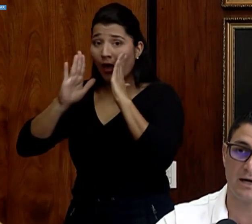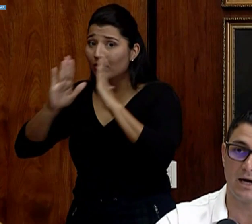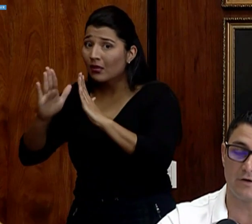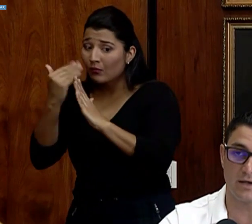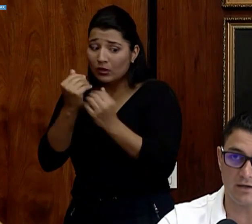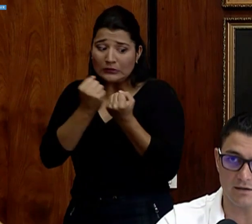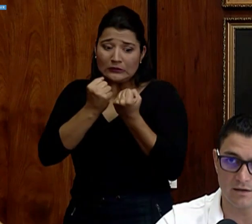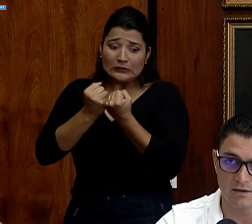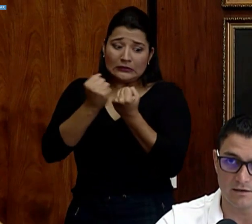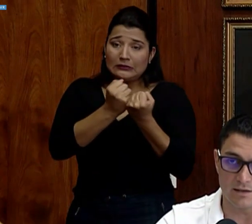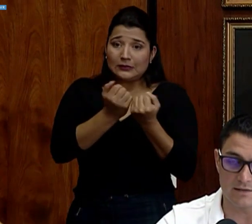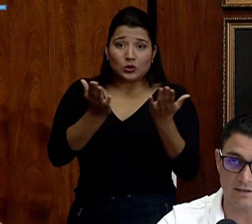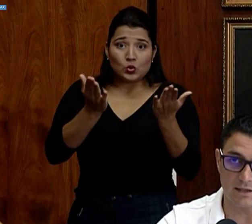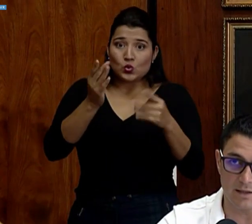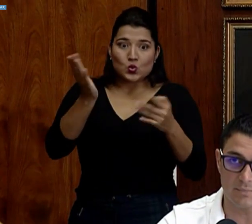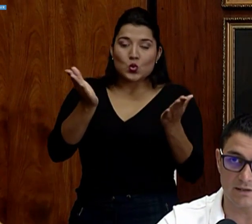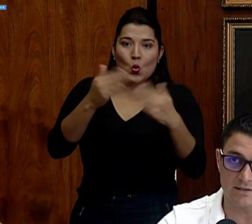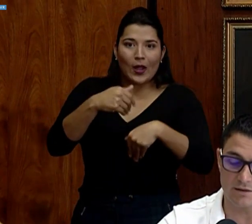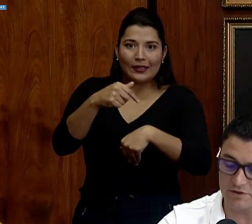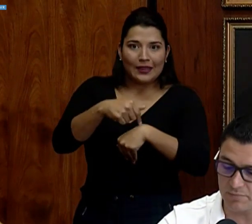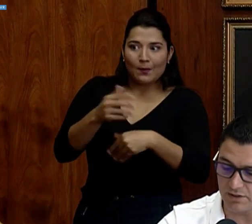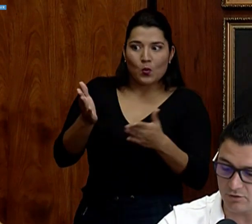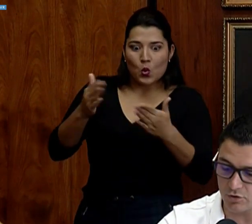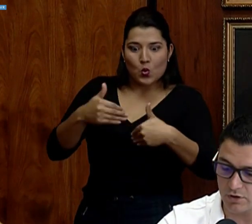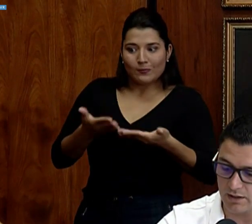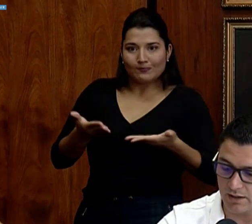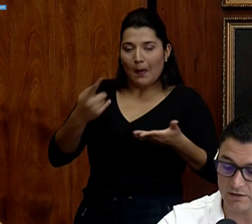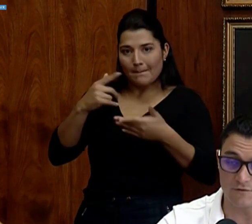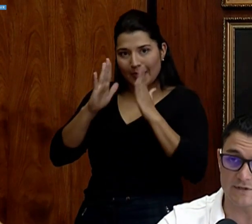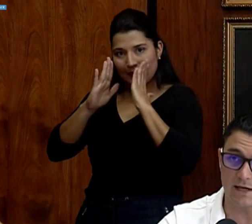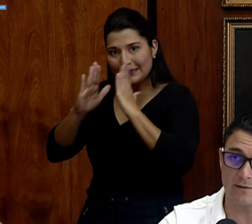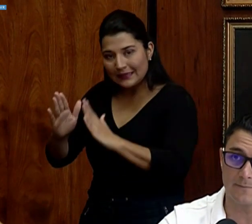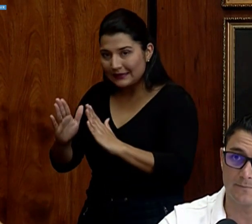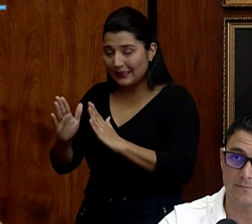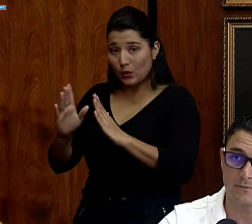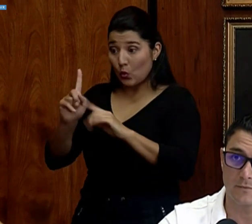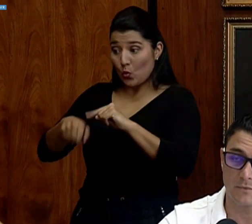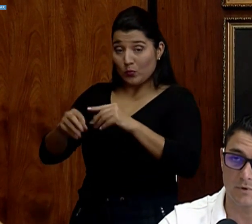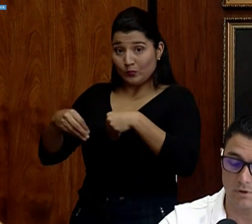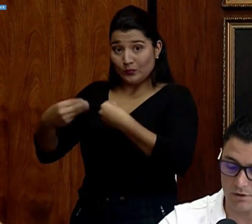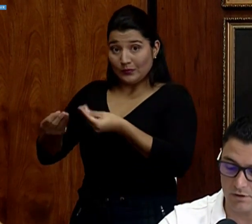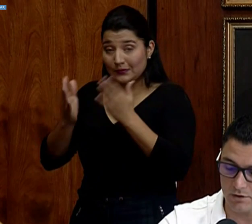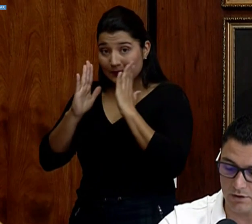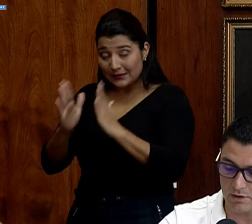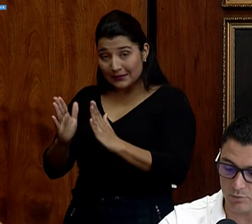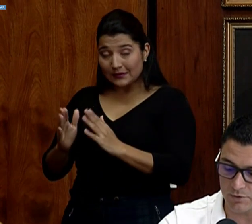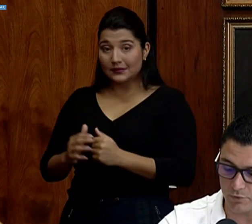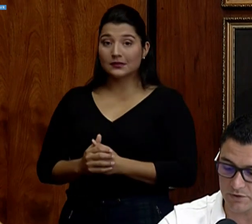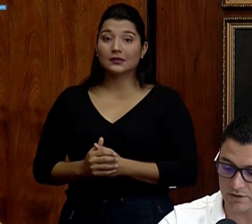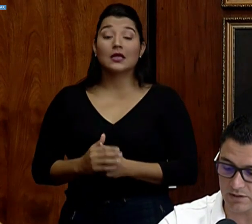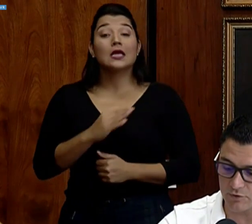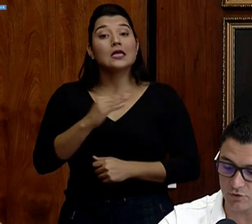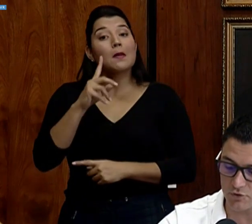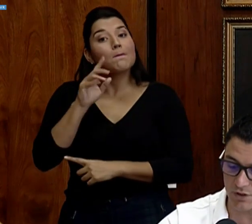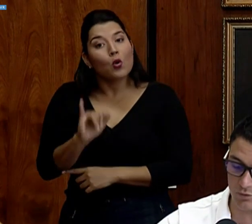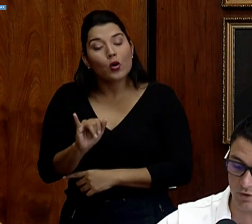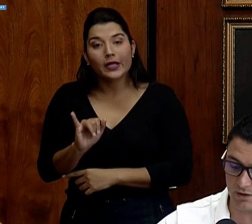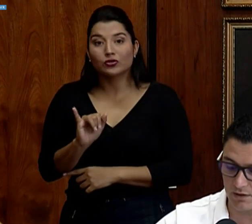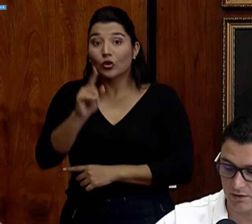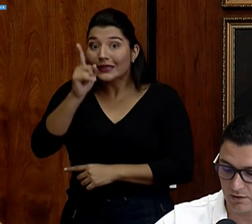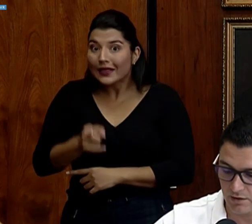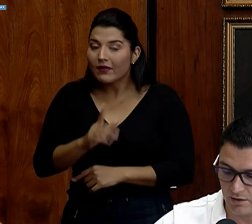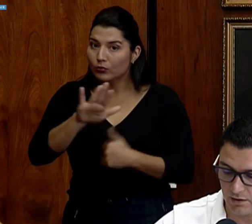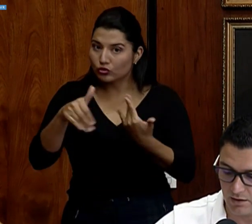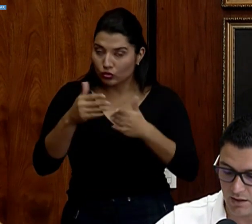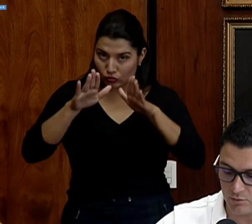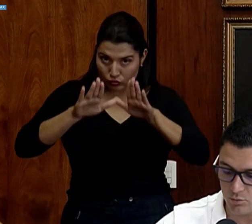que va a requerir de esa terapia, de ese respirador artificial, por eso es que tenemos todos que actuar